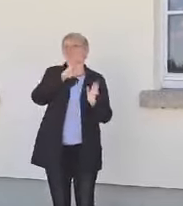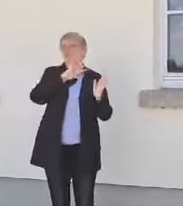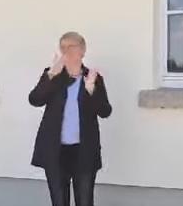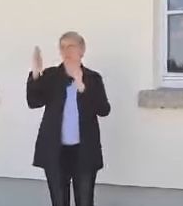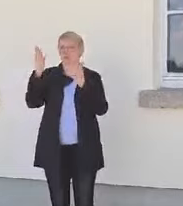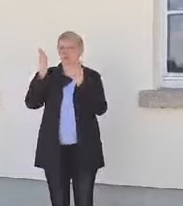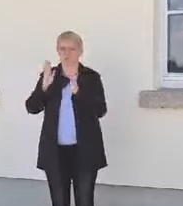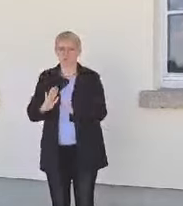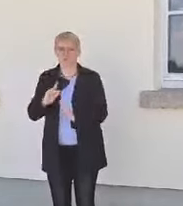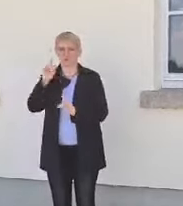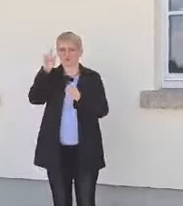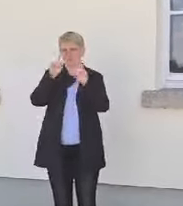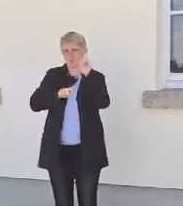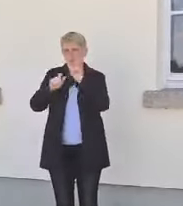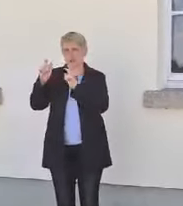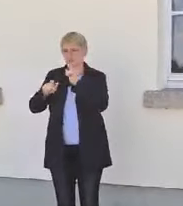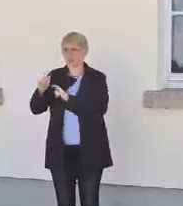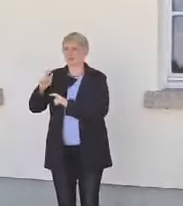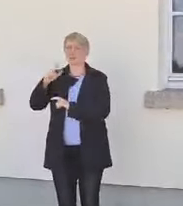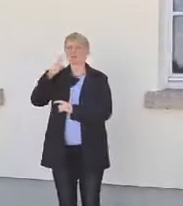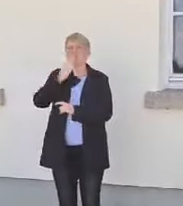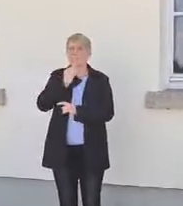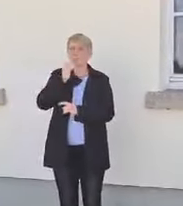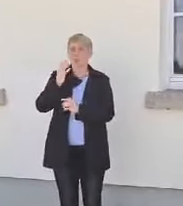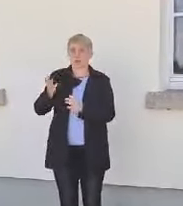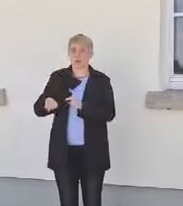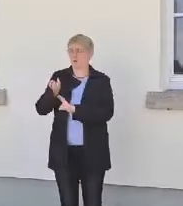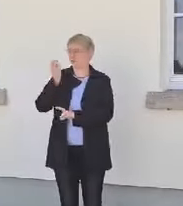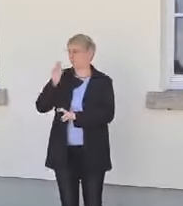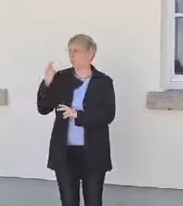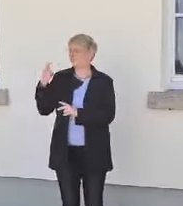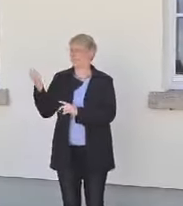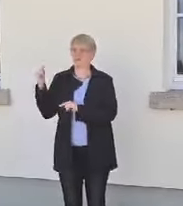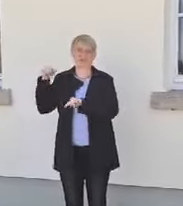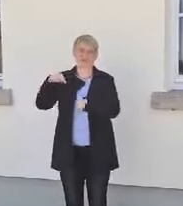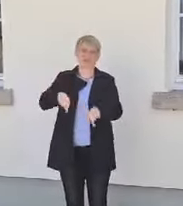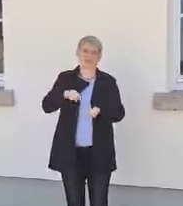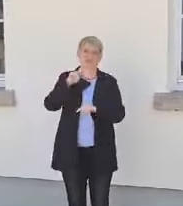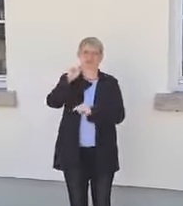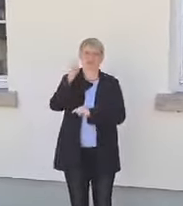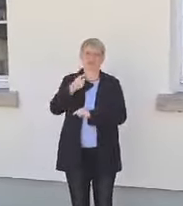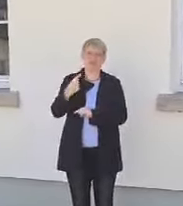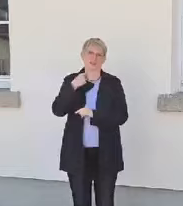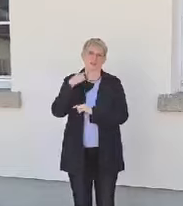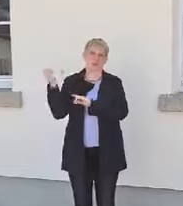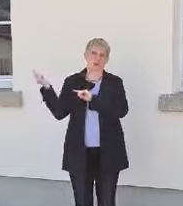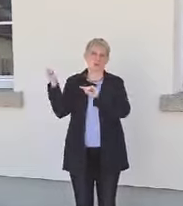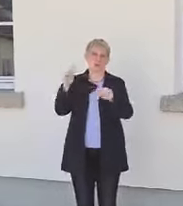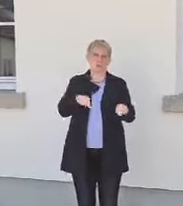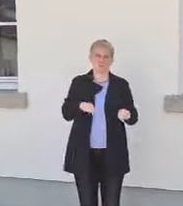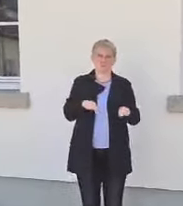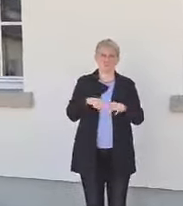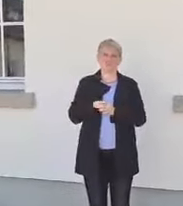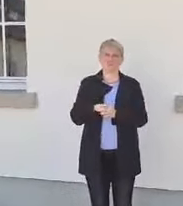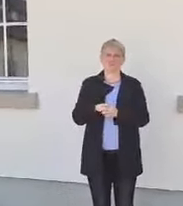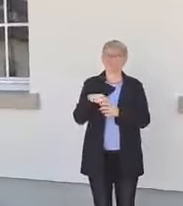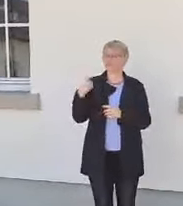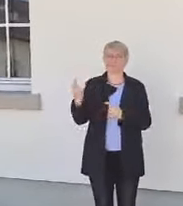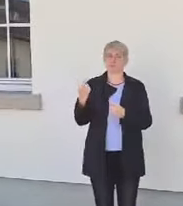hierher nach Dachau. Und was man ganz klar sagen muss, Dachau als Art Musterlager 1933